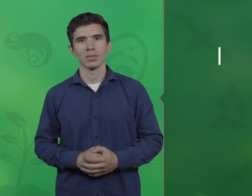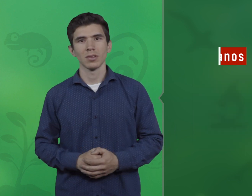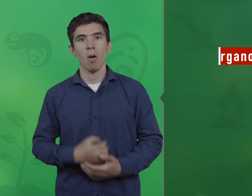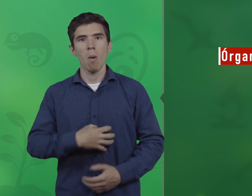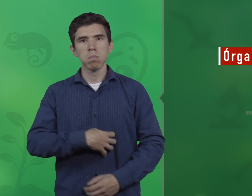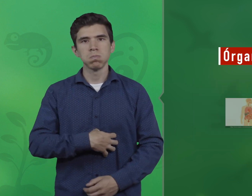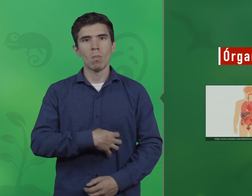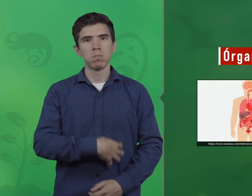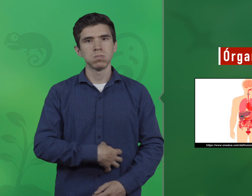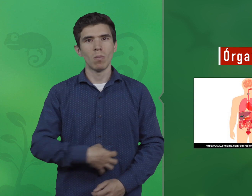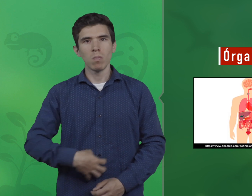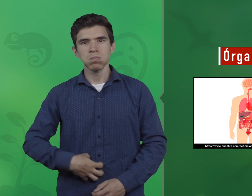Órganos